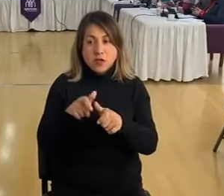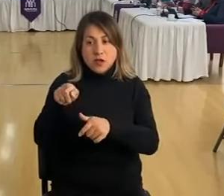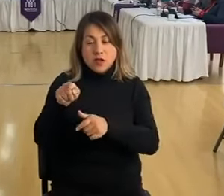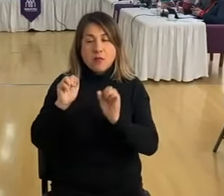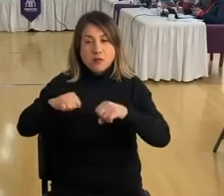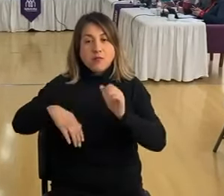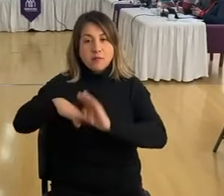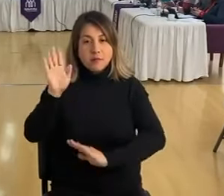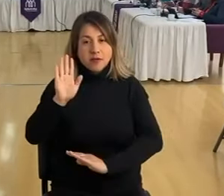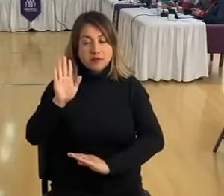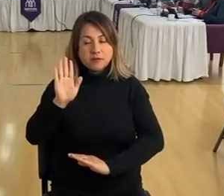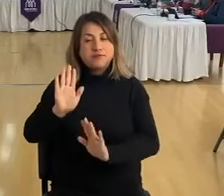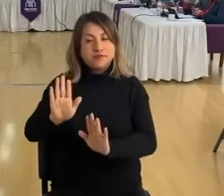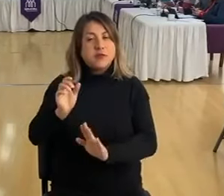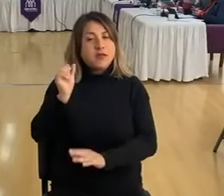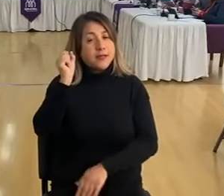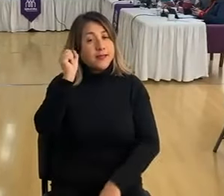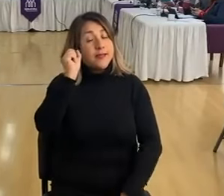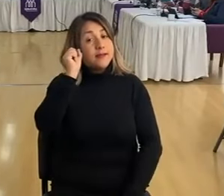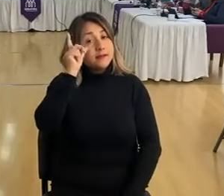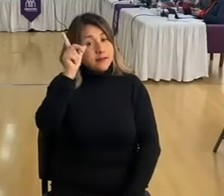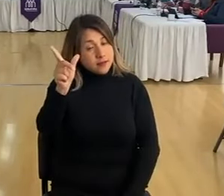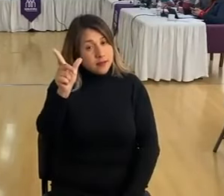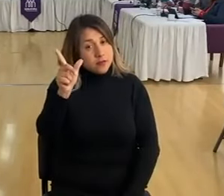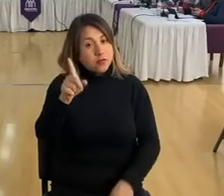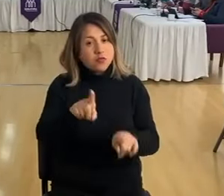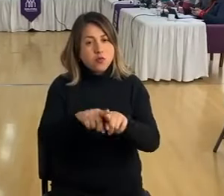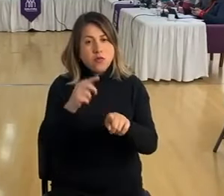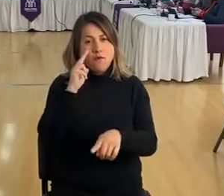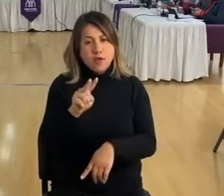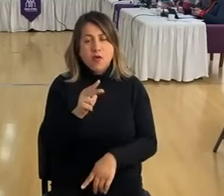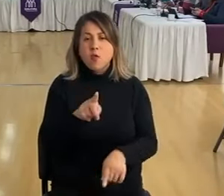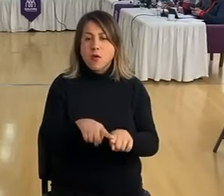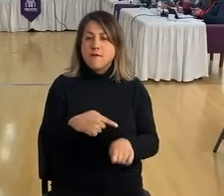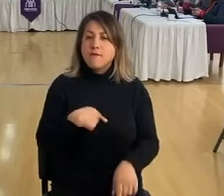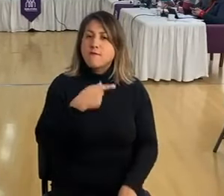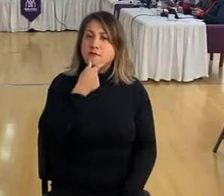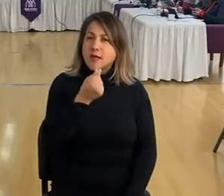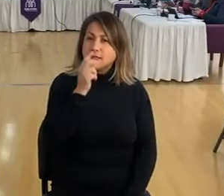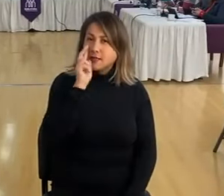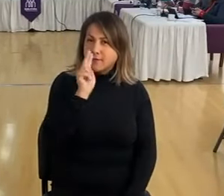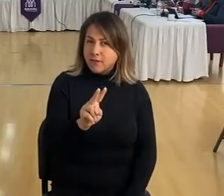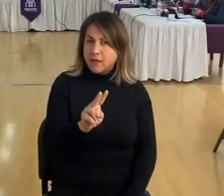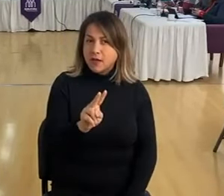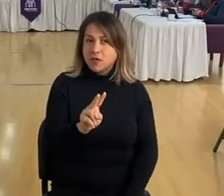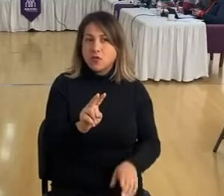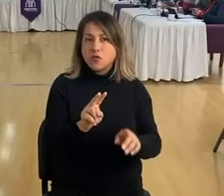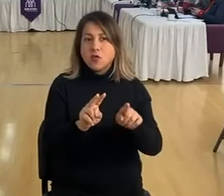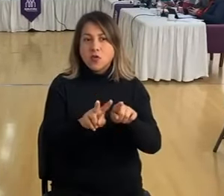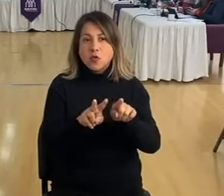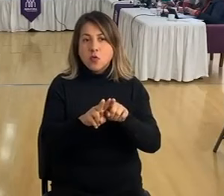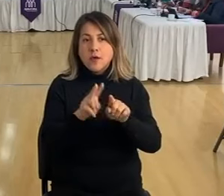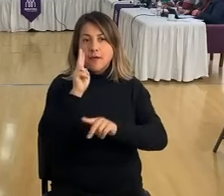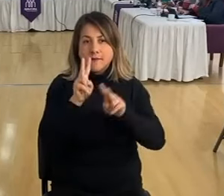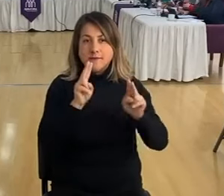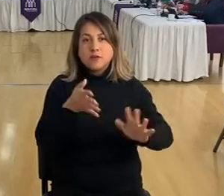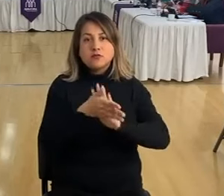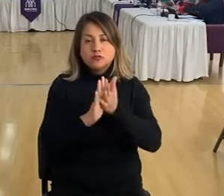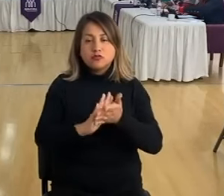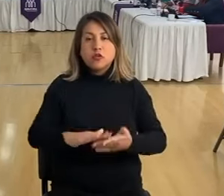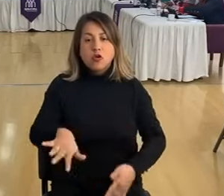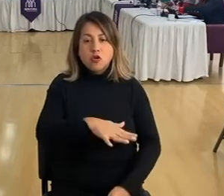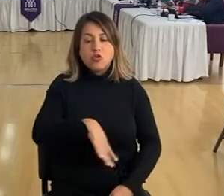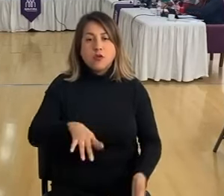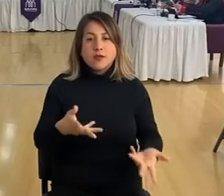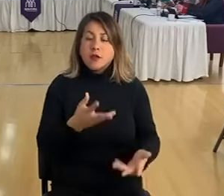Porque entiendo, entiendo y yo creo que es fácil de verlo, de apreciarlo, de que el